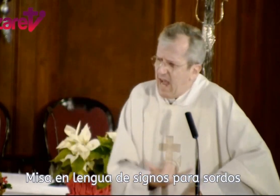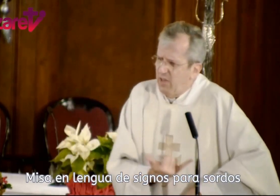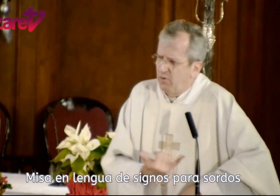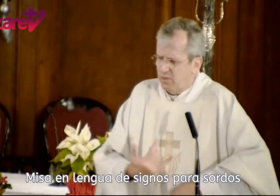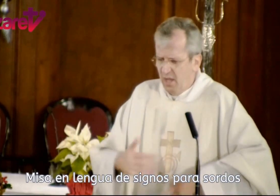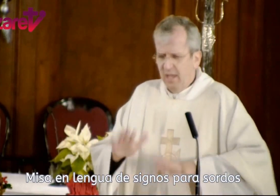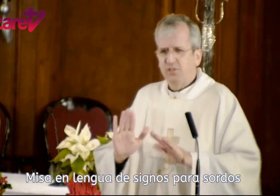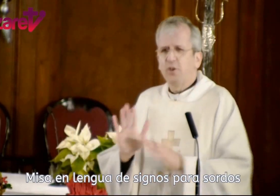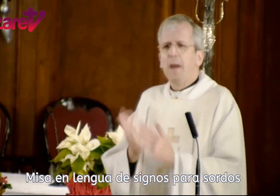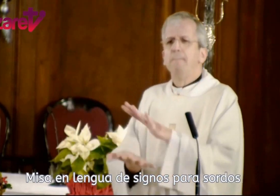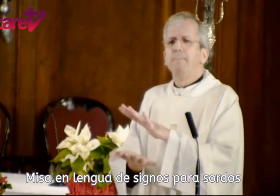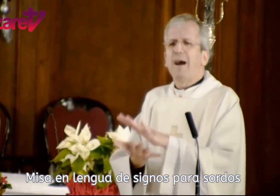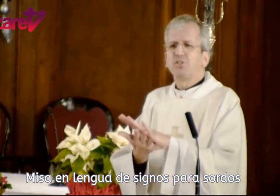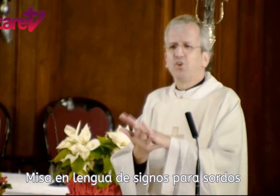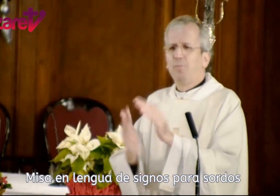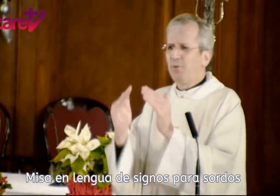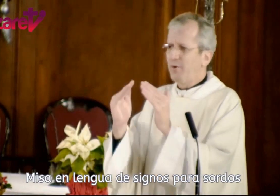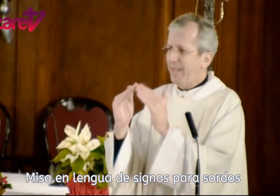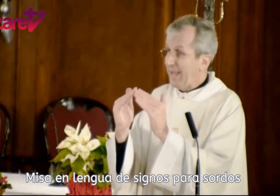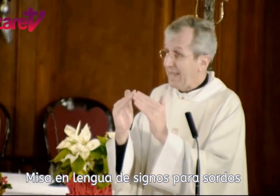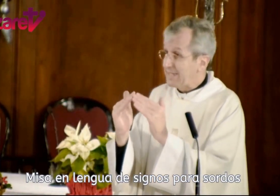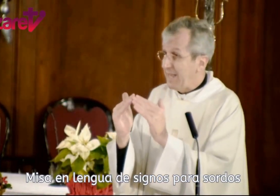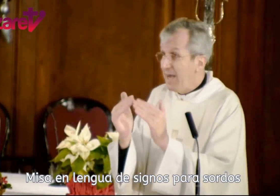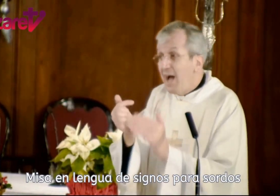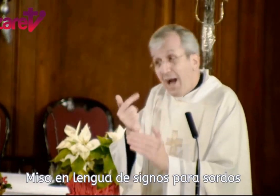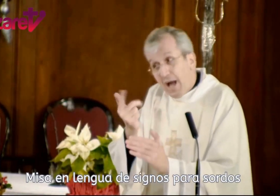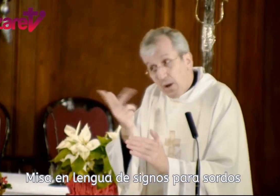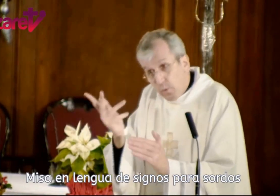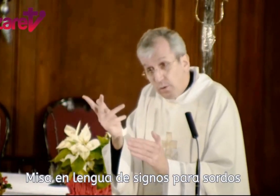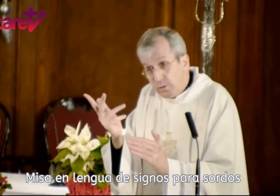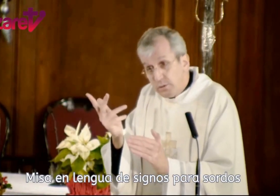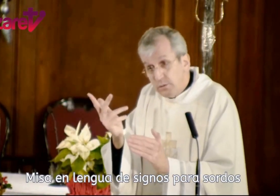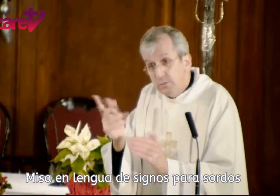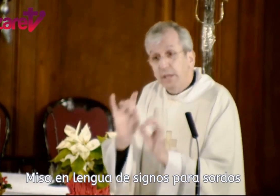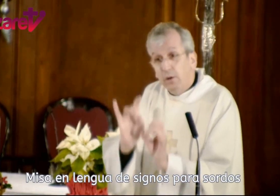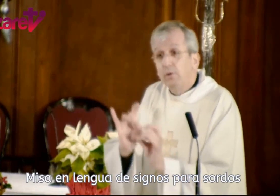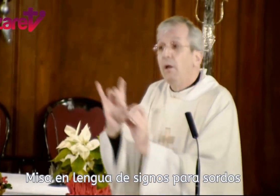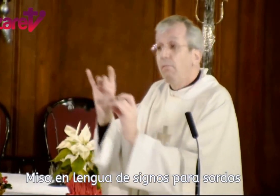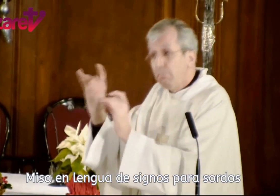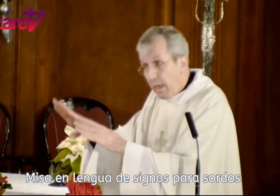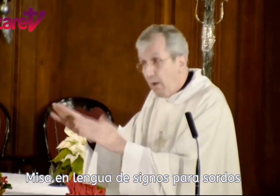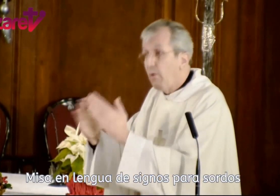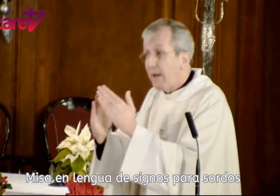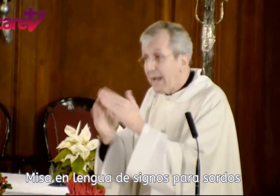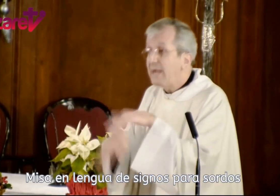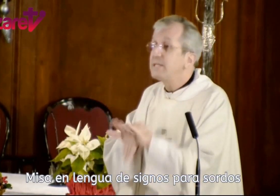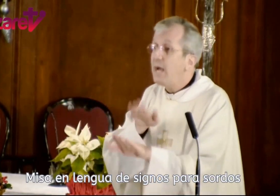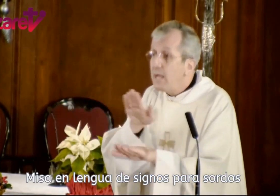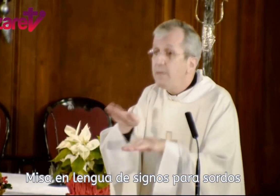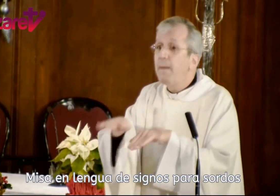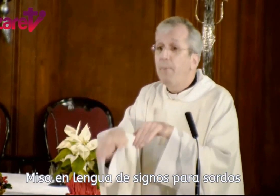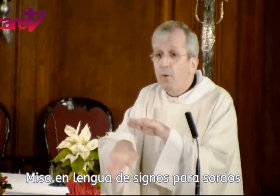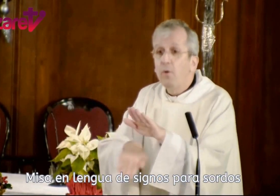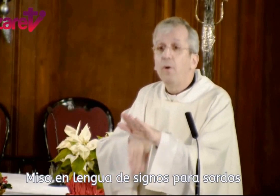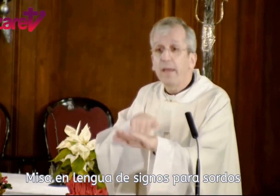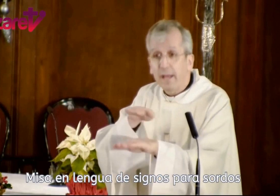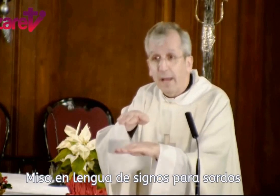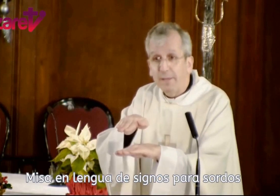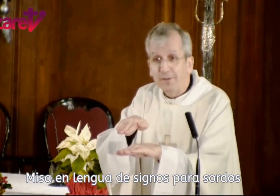cansados, estoy más cómodo en casa, algunos dijeron dejo la casa y me pongo en camino,